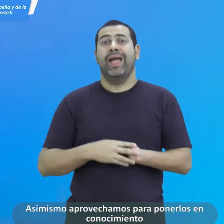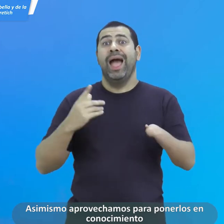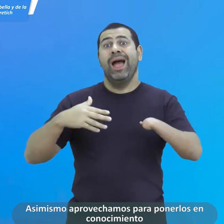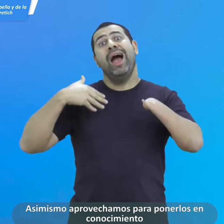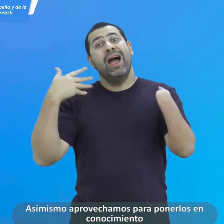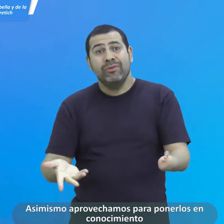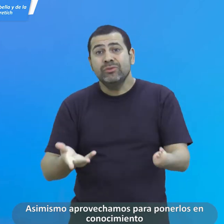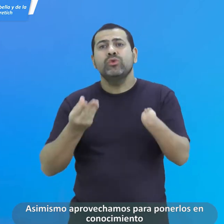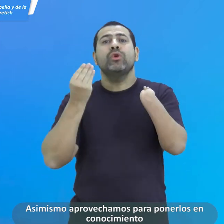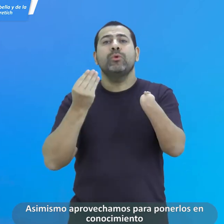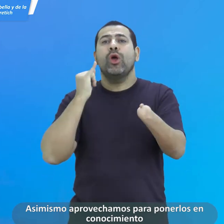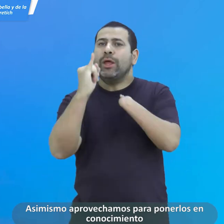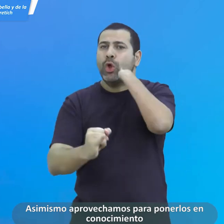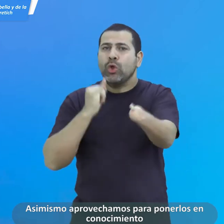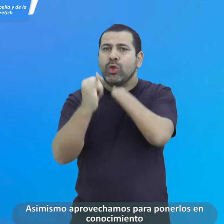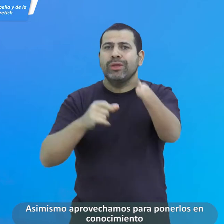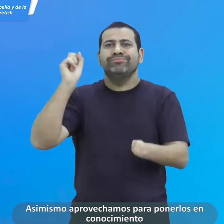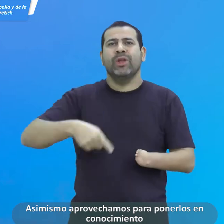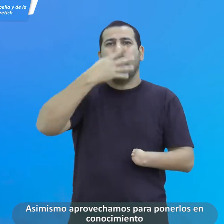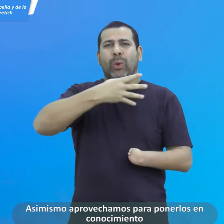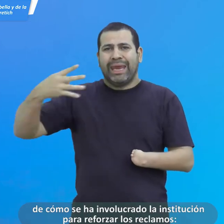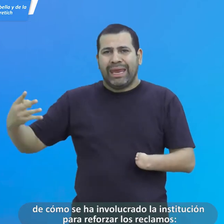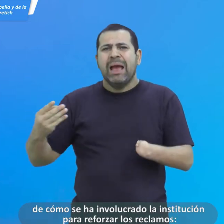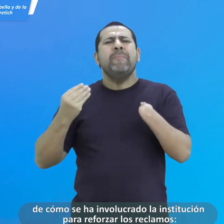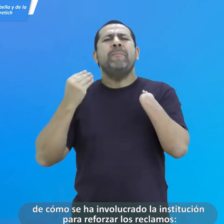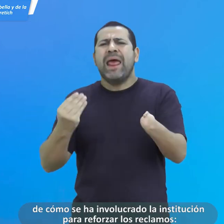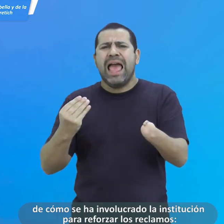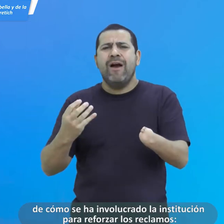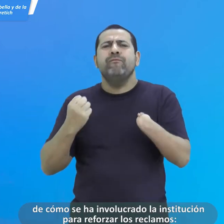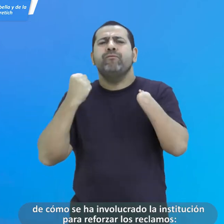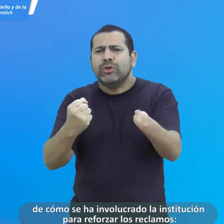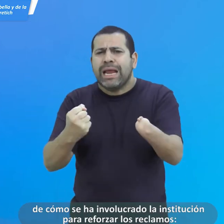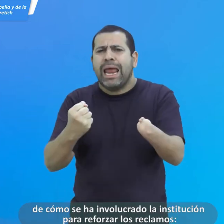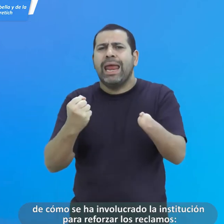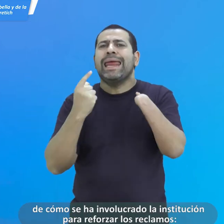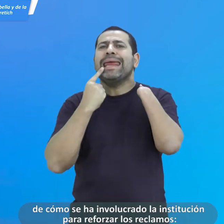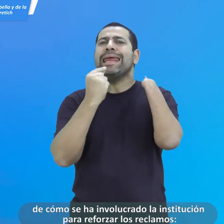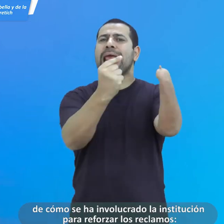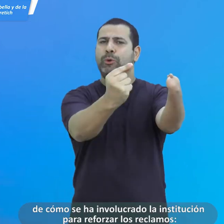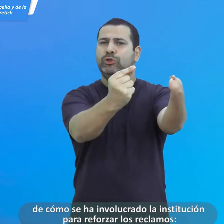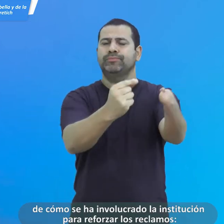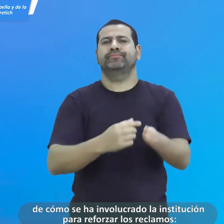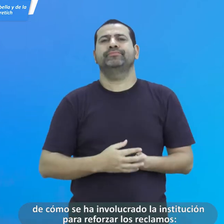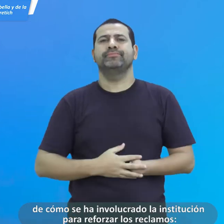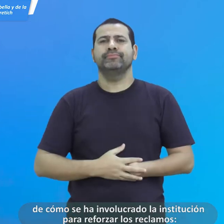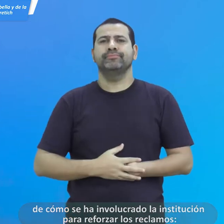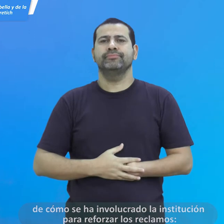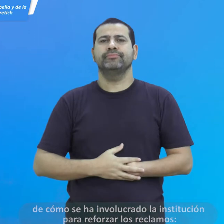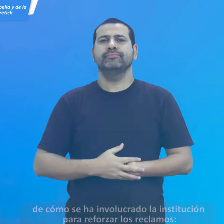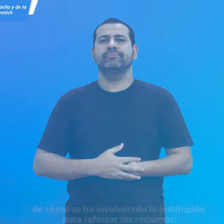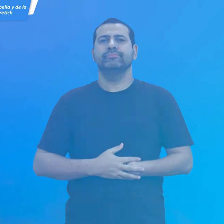Asimismo, aprovechamos para ponerlos en conocimiento de cómo se ha involucrado la institución para reforzar los reclamos.